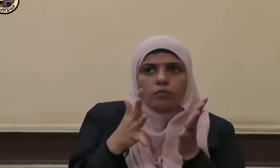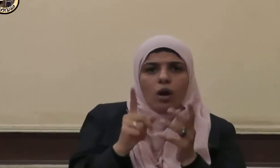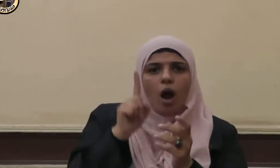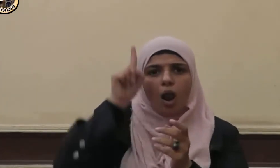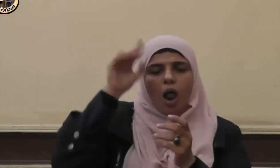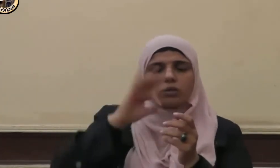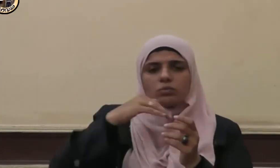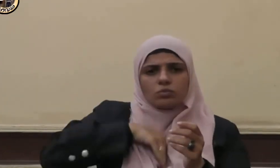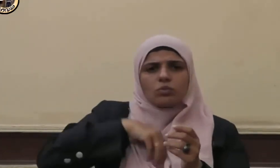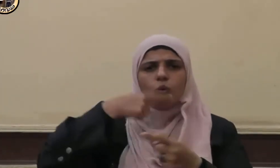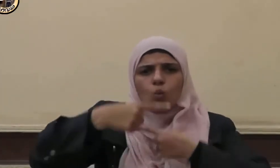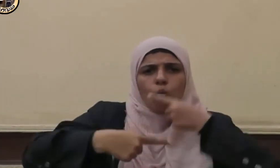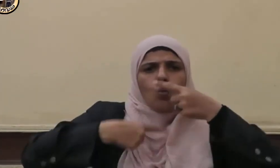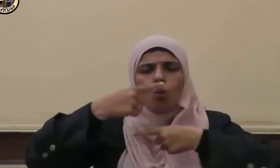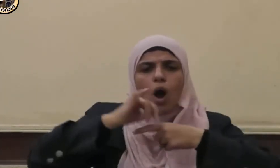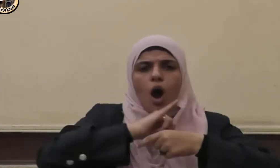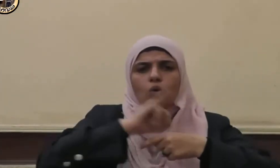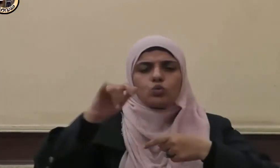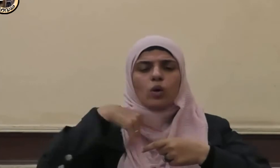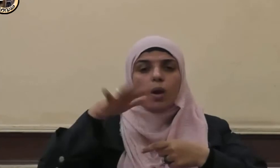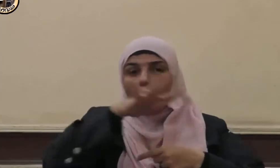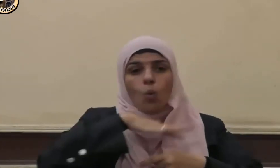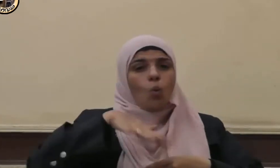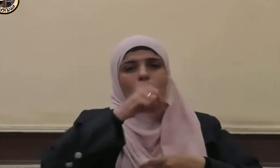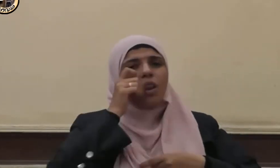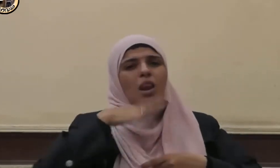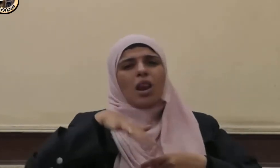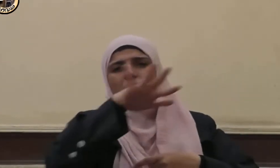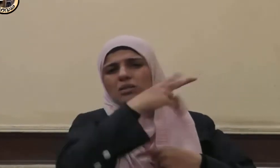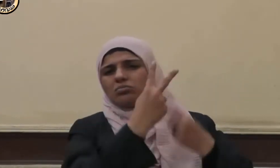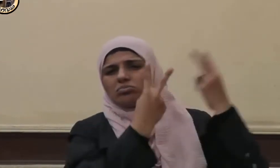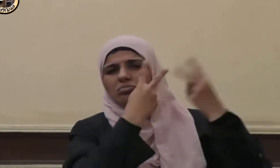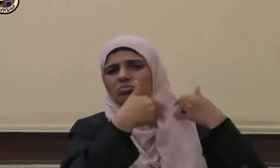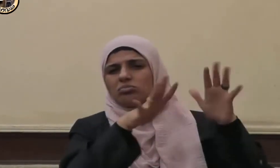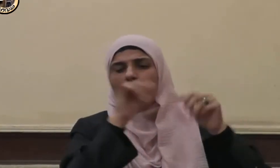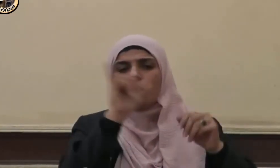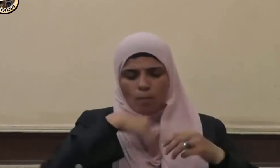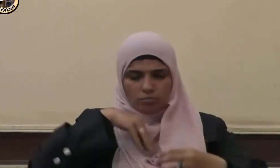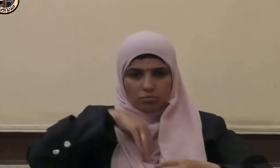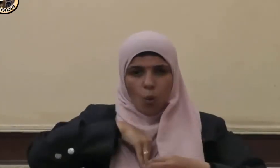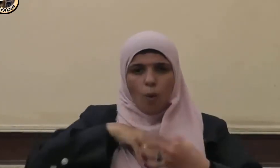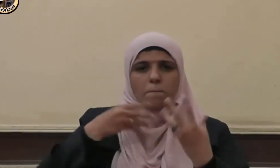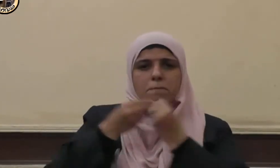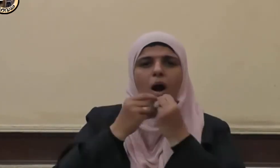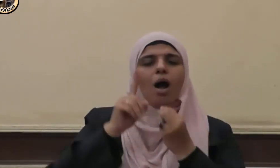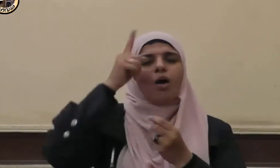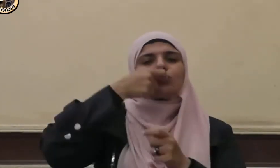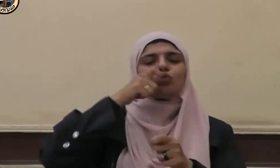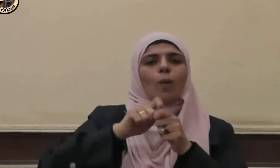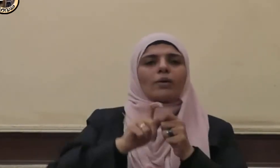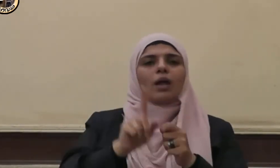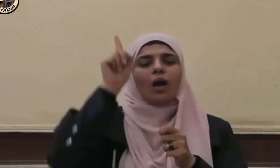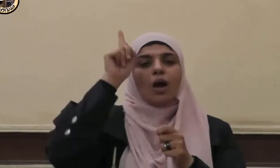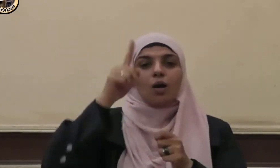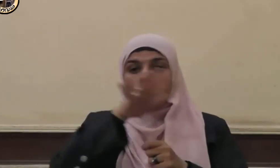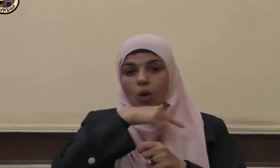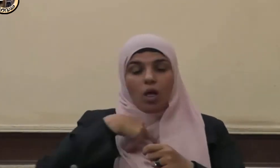ودون الجهل من القول من هدو والآصار ولا تكن من الغافهين